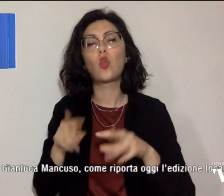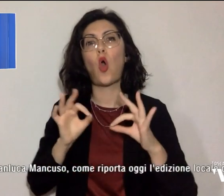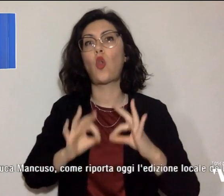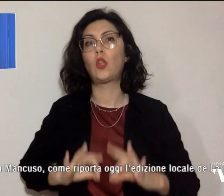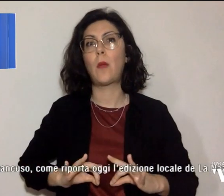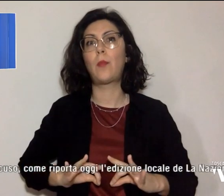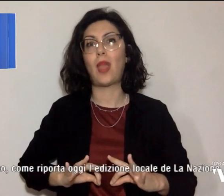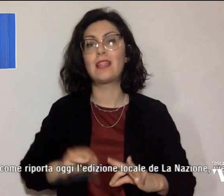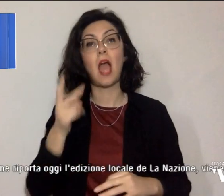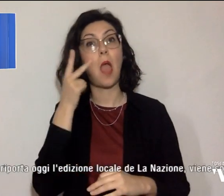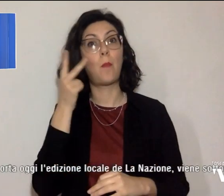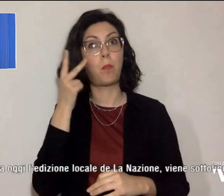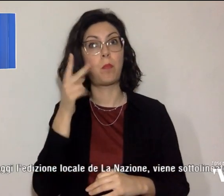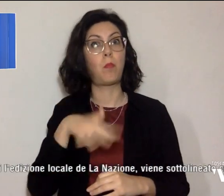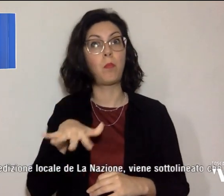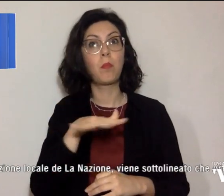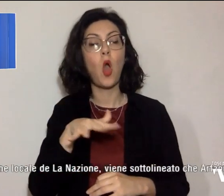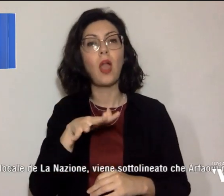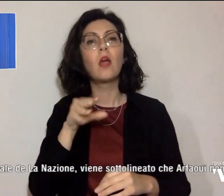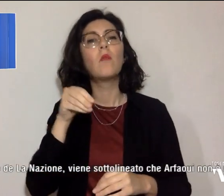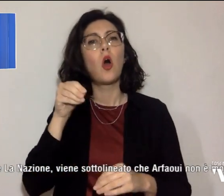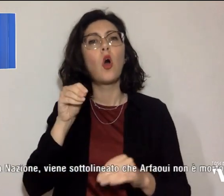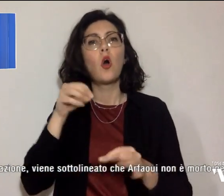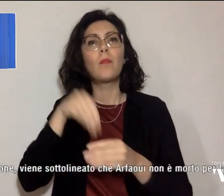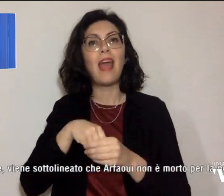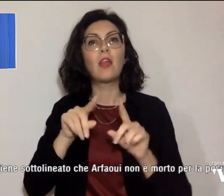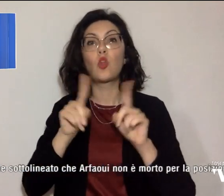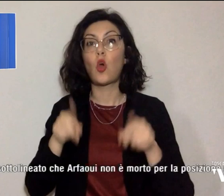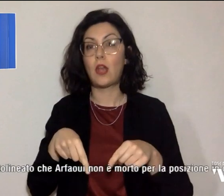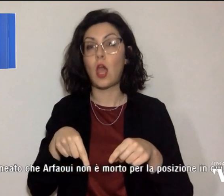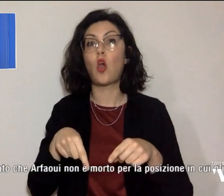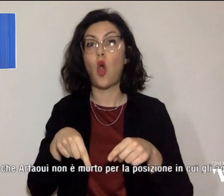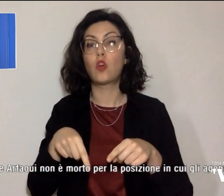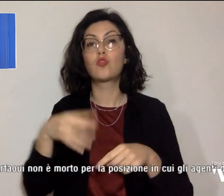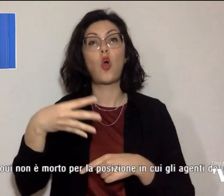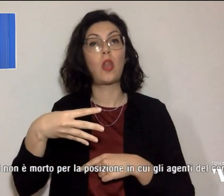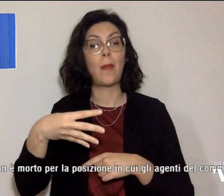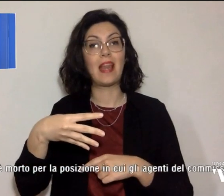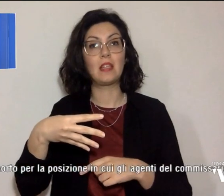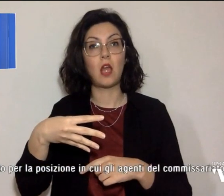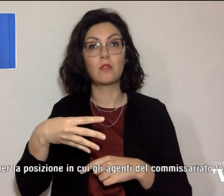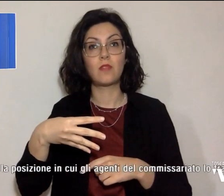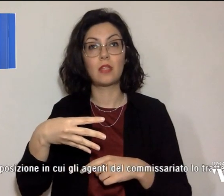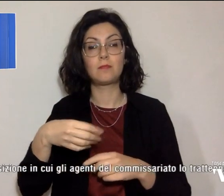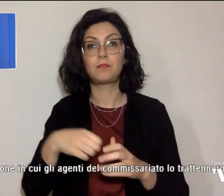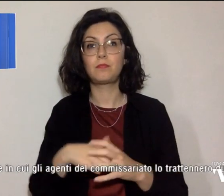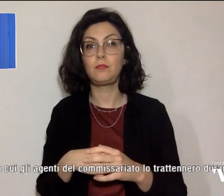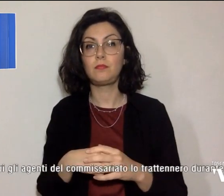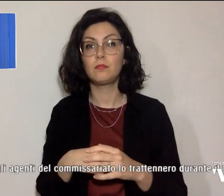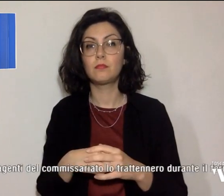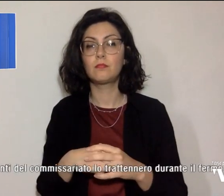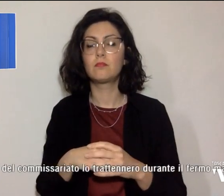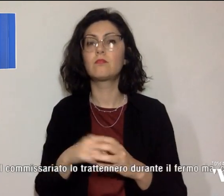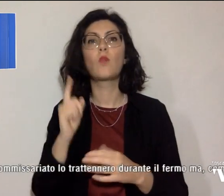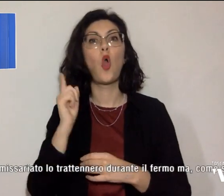ad Empoli, dentro un negozio di money transfer. Nell'ordinanza di